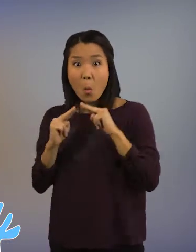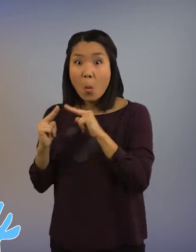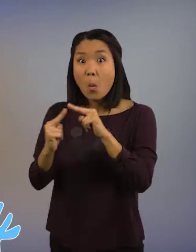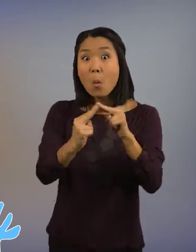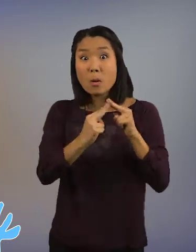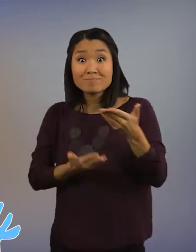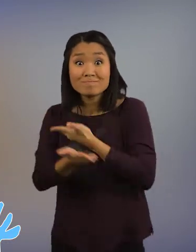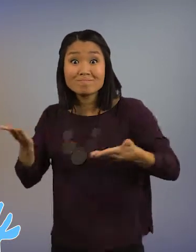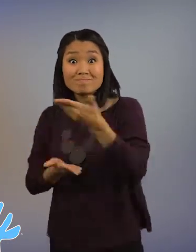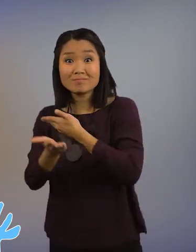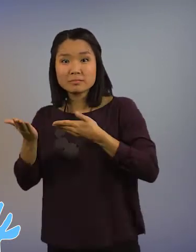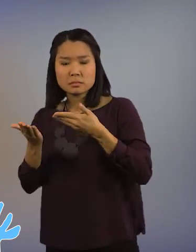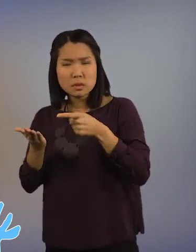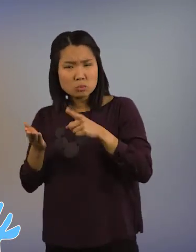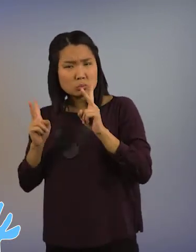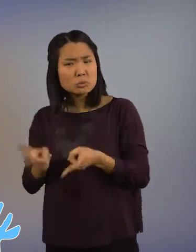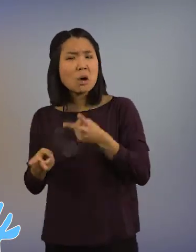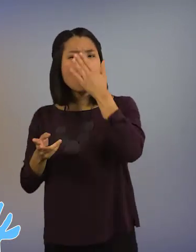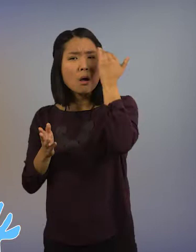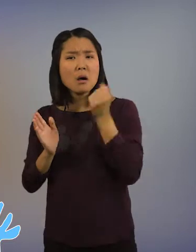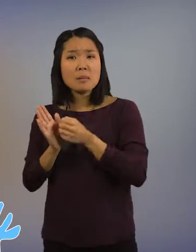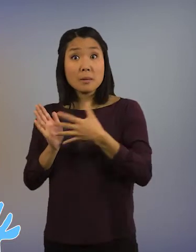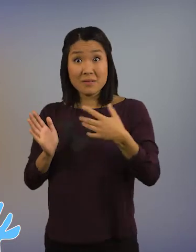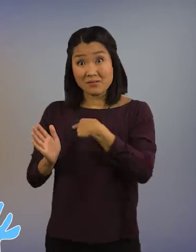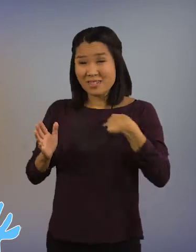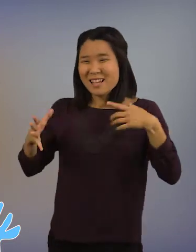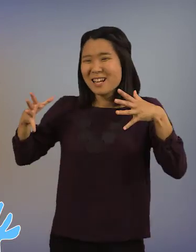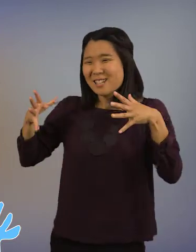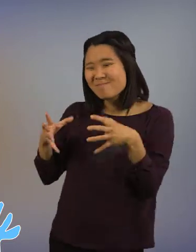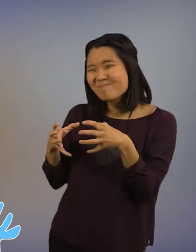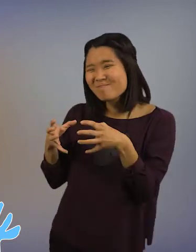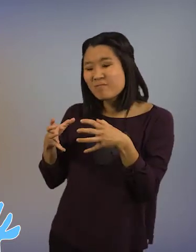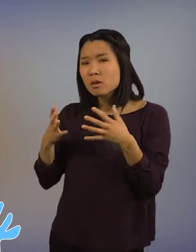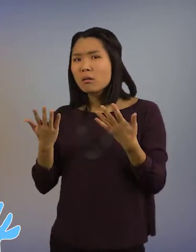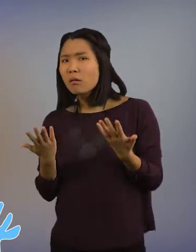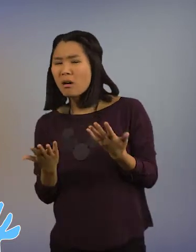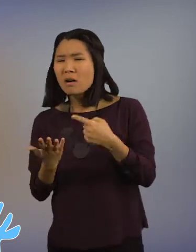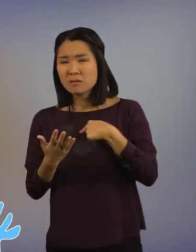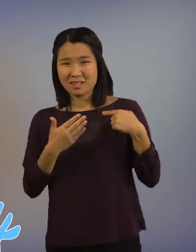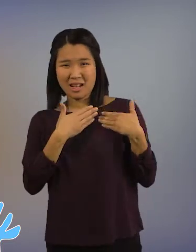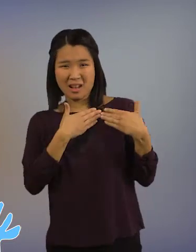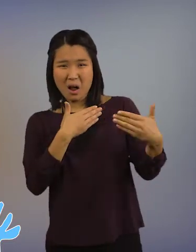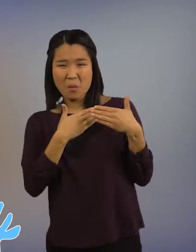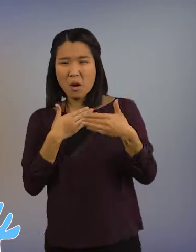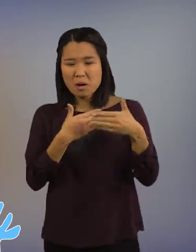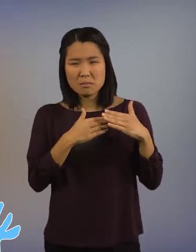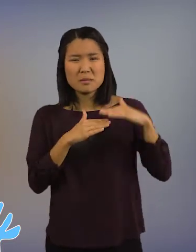Just om den näten, eller trådarna som binder oss så mycket till varandra, är sammanhållande strukturer i